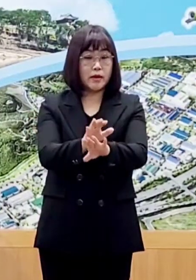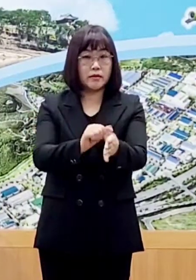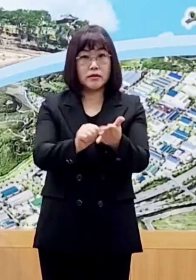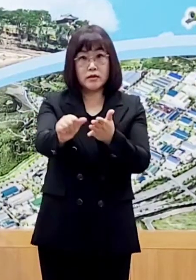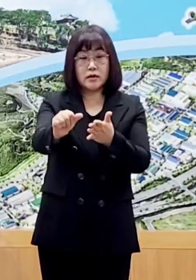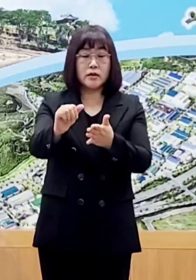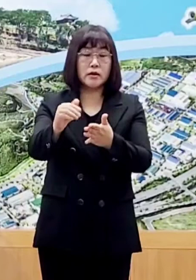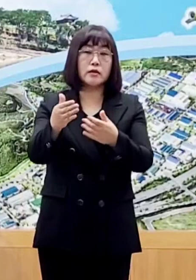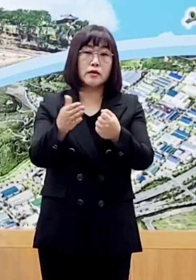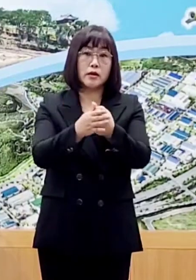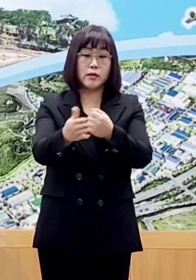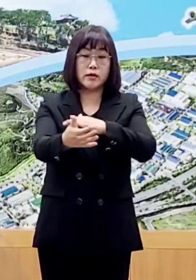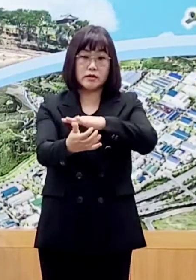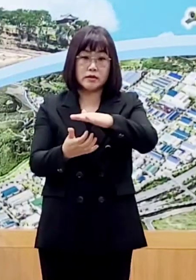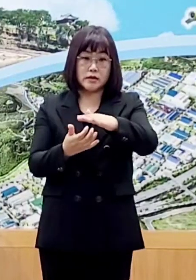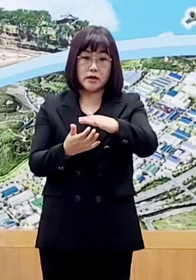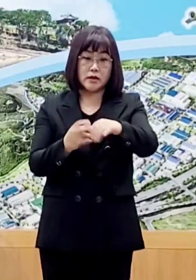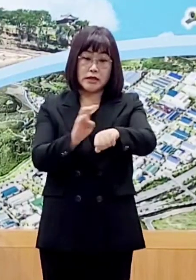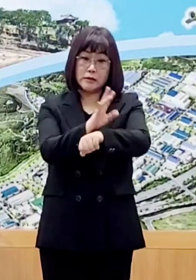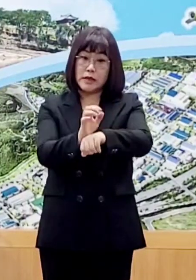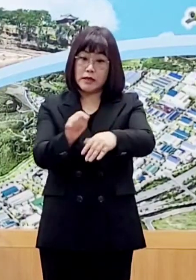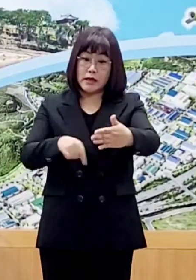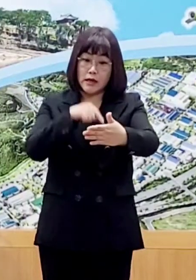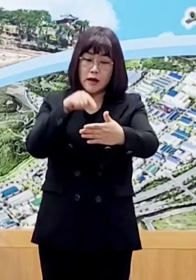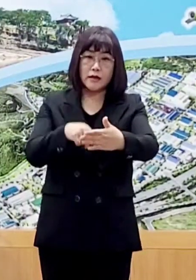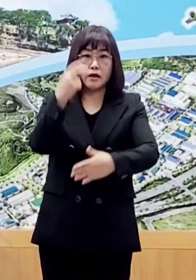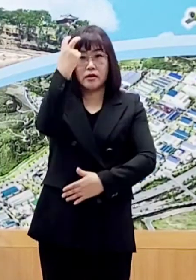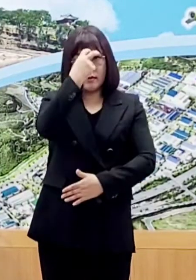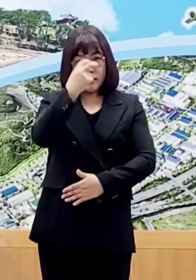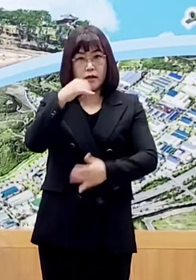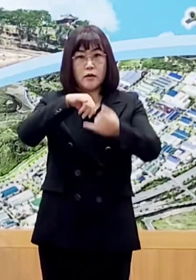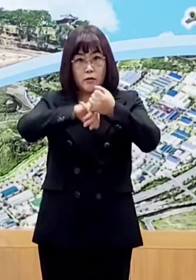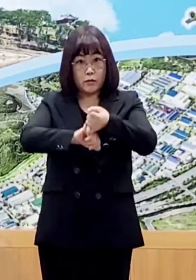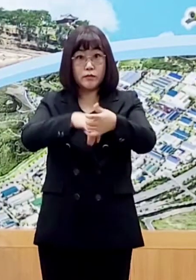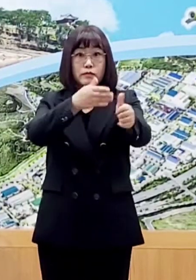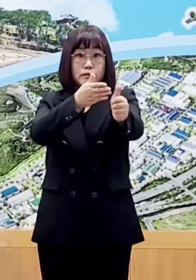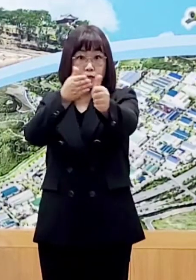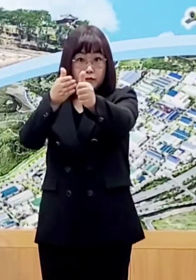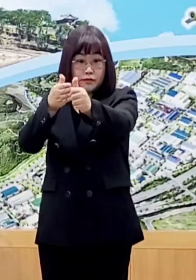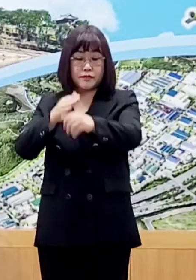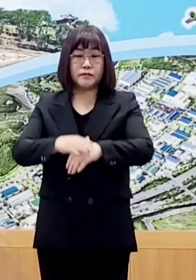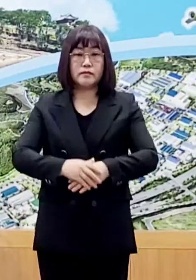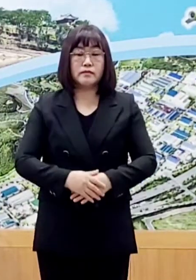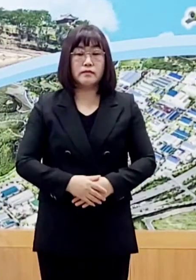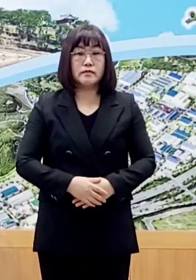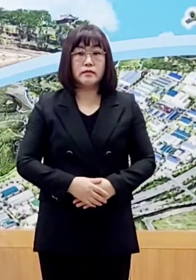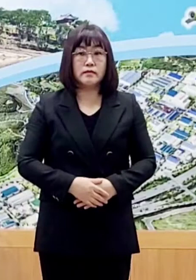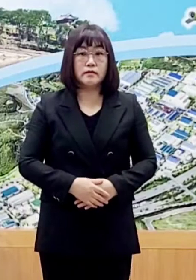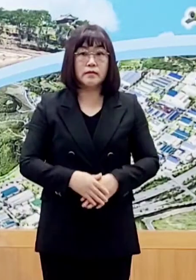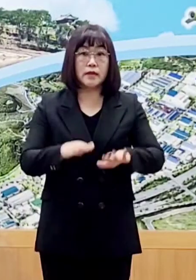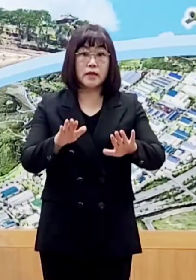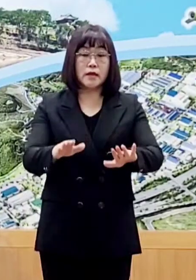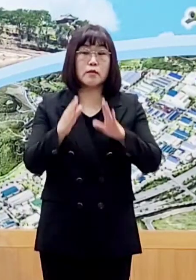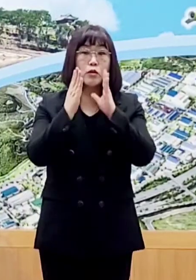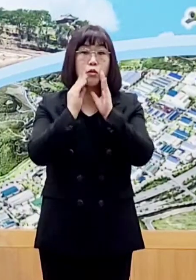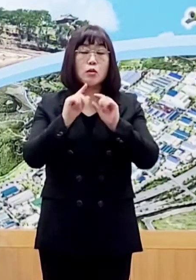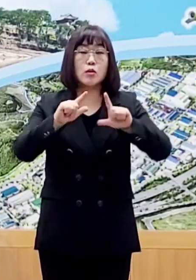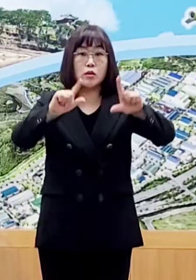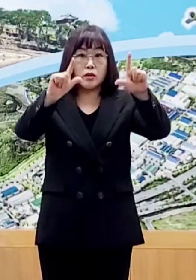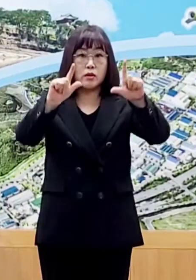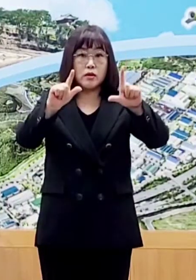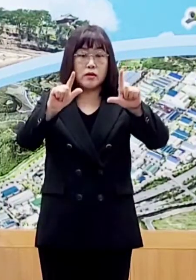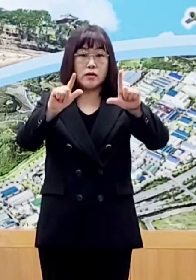보건소 선별진료소에 방문하시어 진단검사를 받아주시기 바랍니다. 이번 토요일은